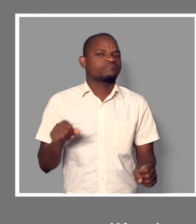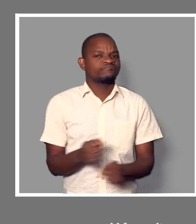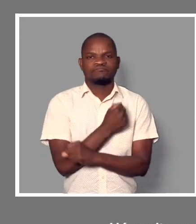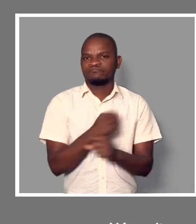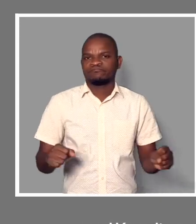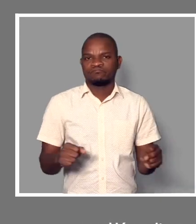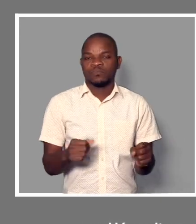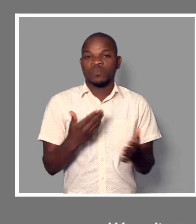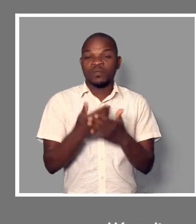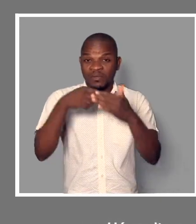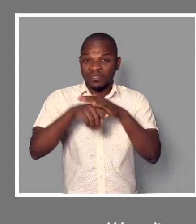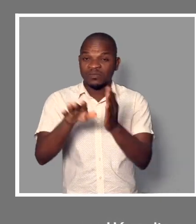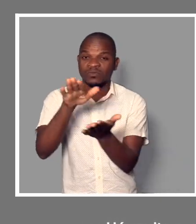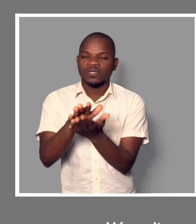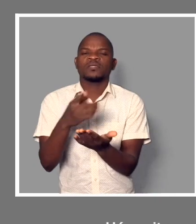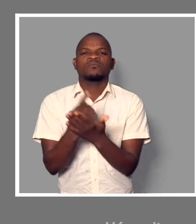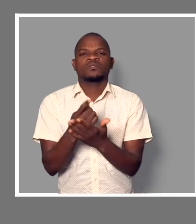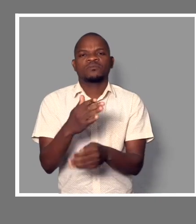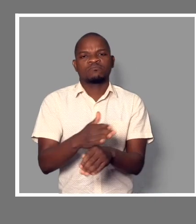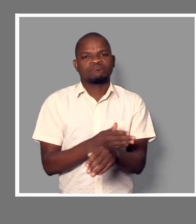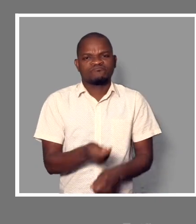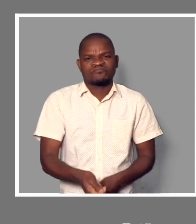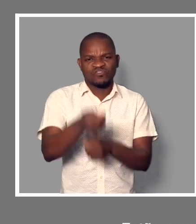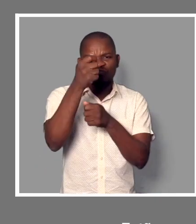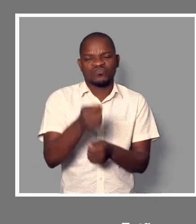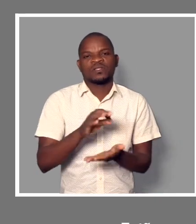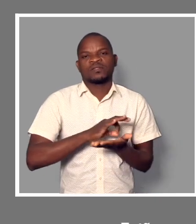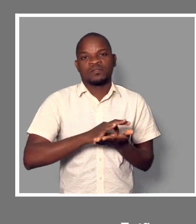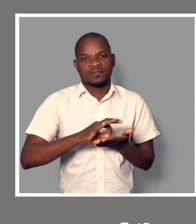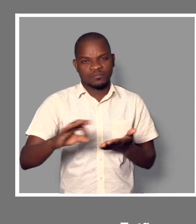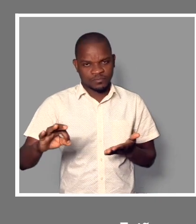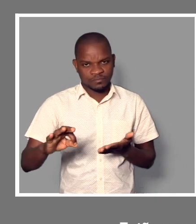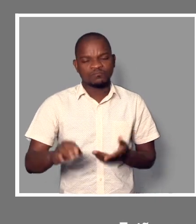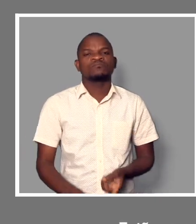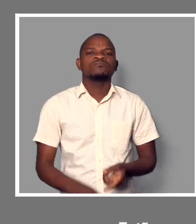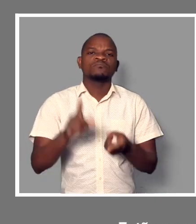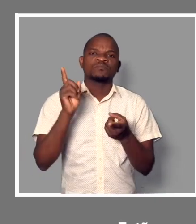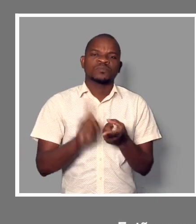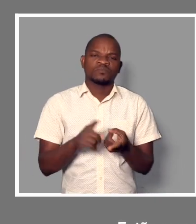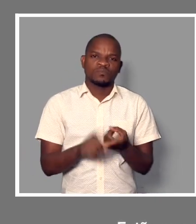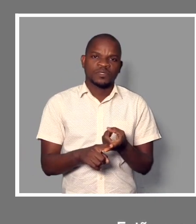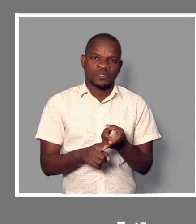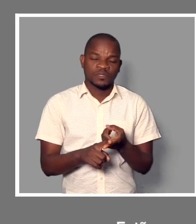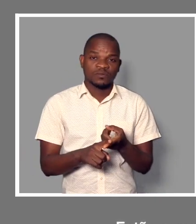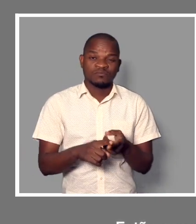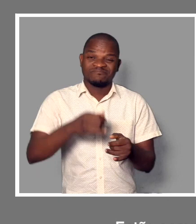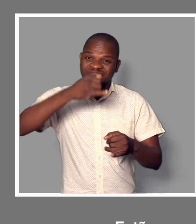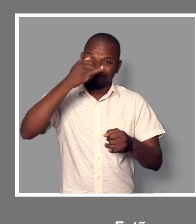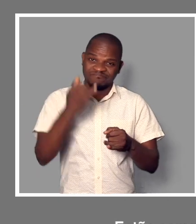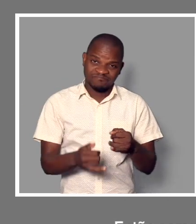aceder ao parque enquanto não foi desinfetado. Então, sempre fizemos quando vamos aceder e fizemos depois de usar